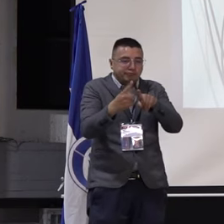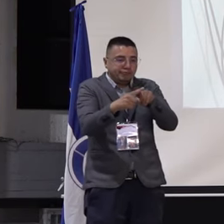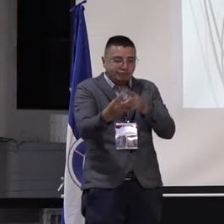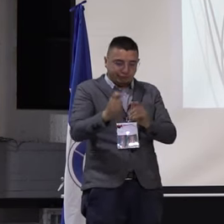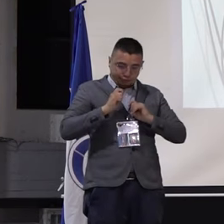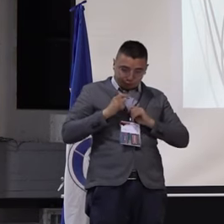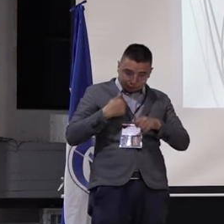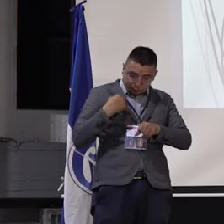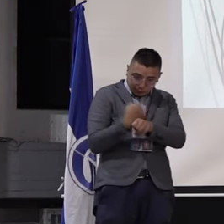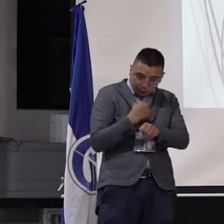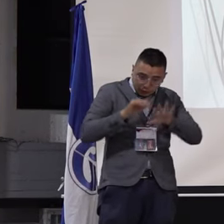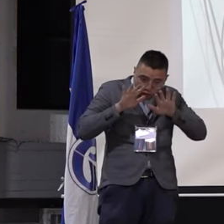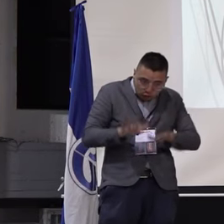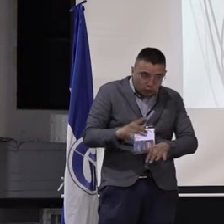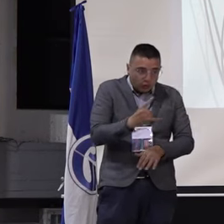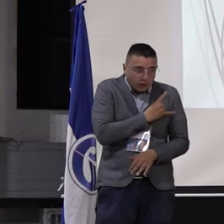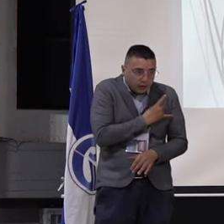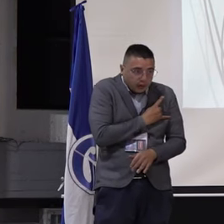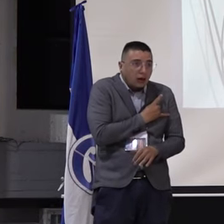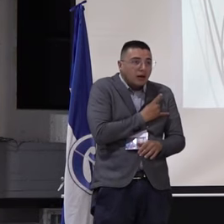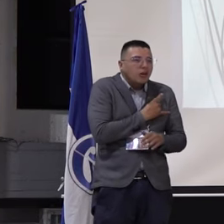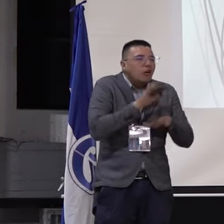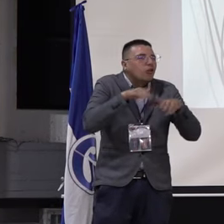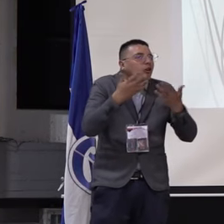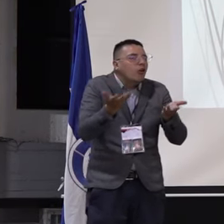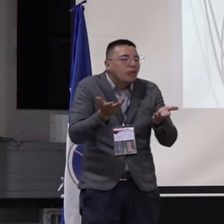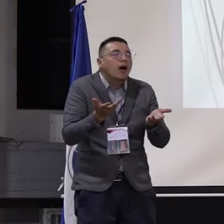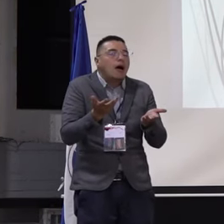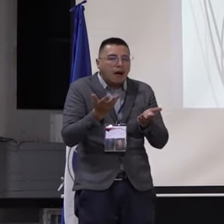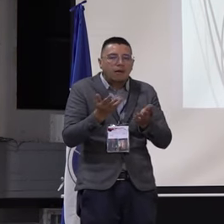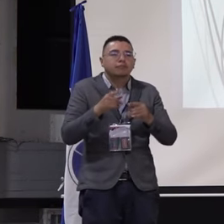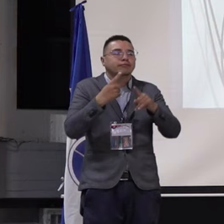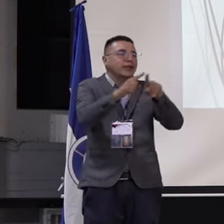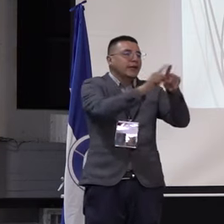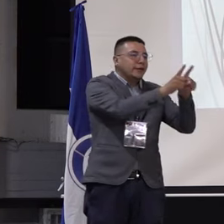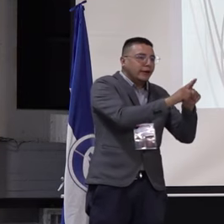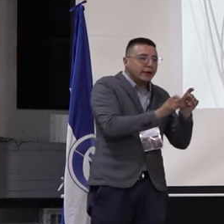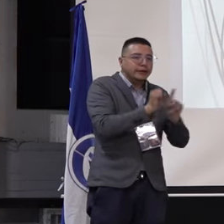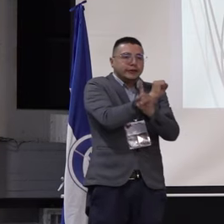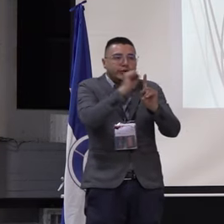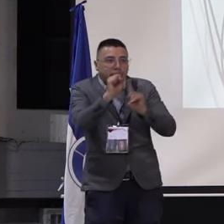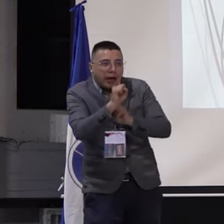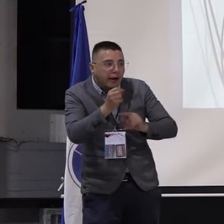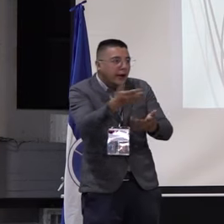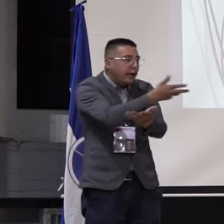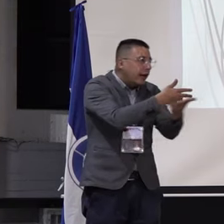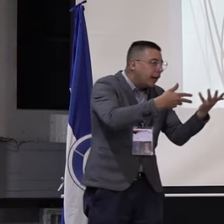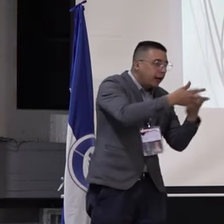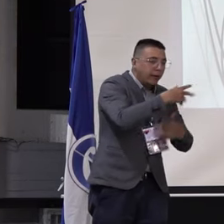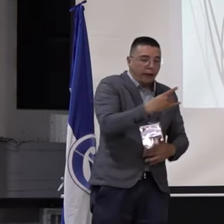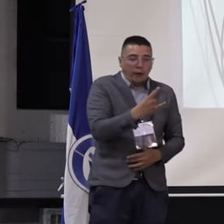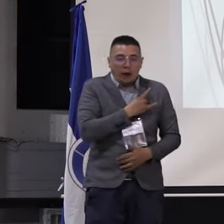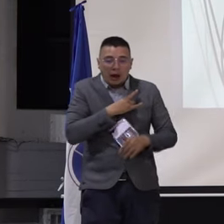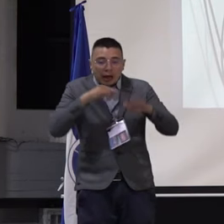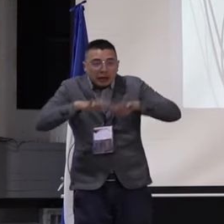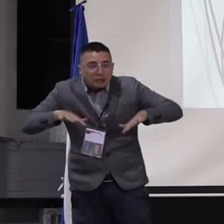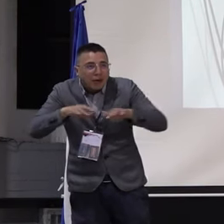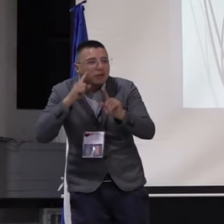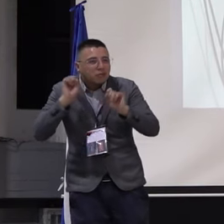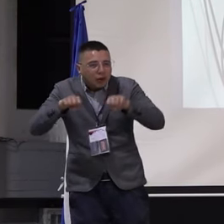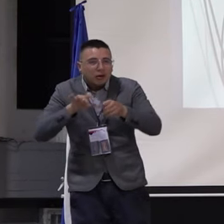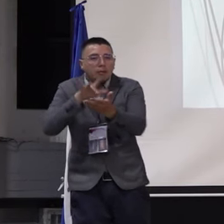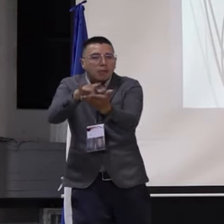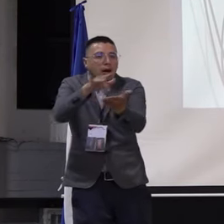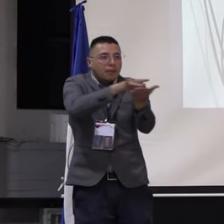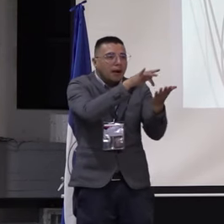labores propias de la universidad. En qué medida, en la proyección social, en esta misma defensa de la universidad, espacios para investigación.